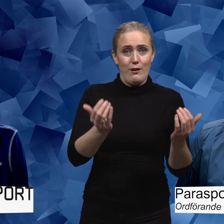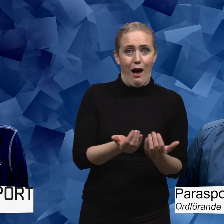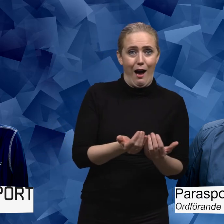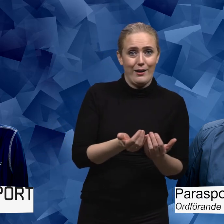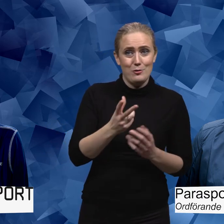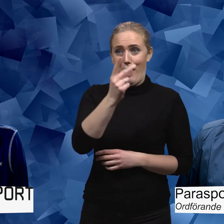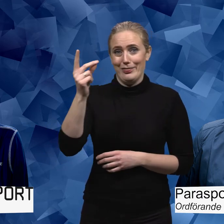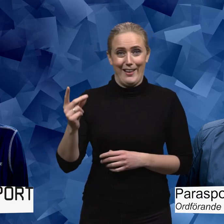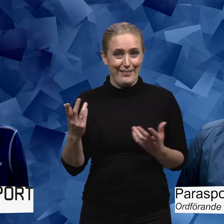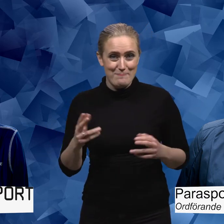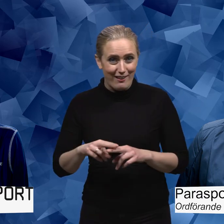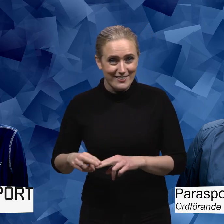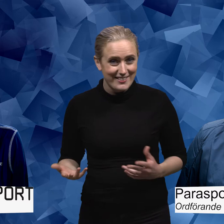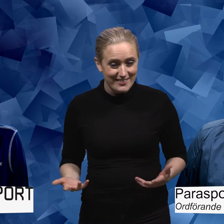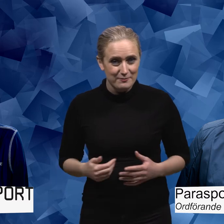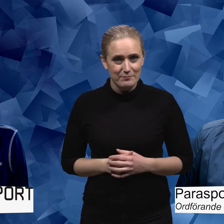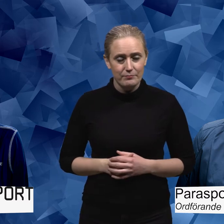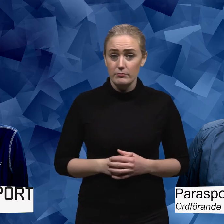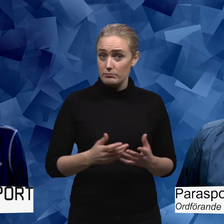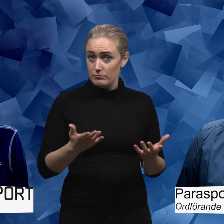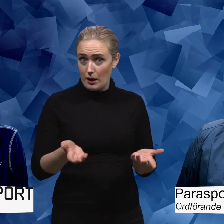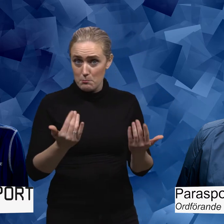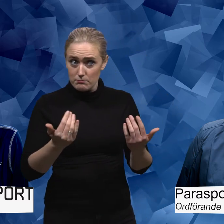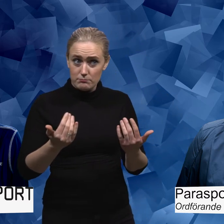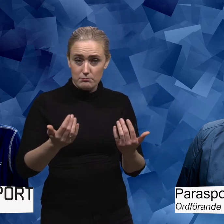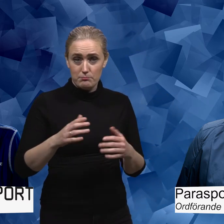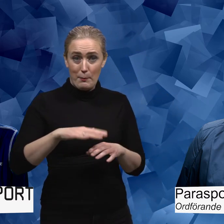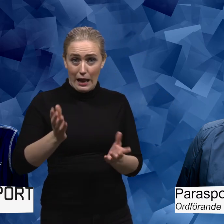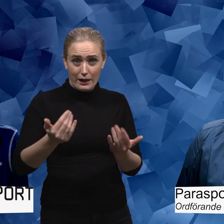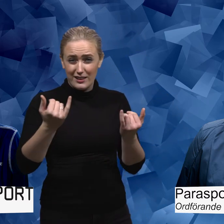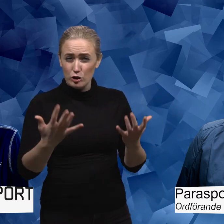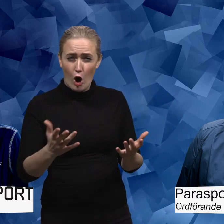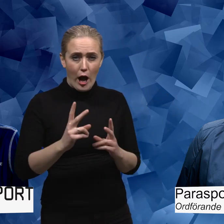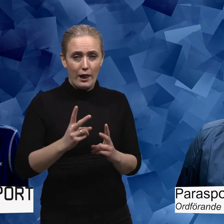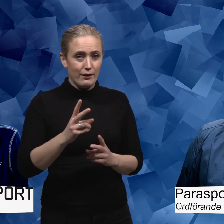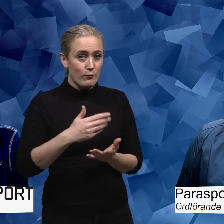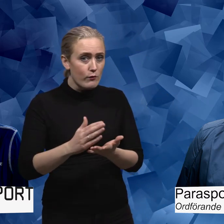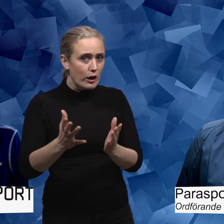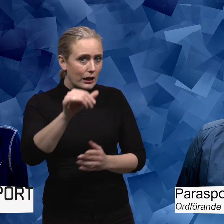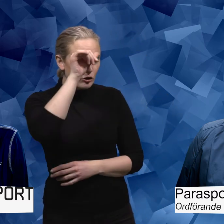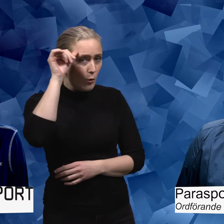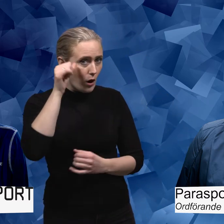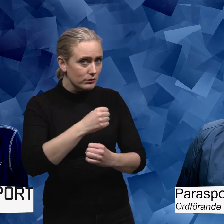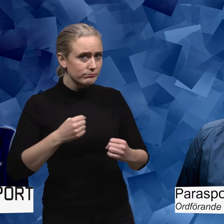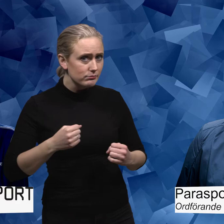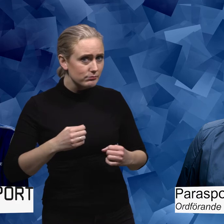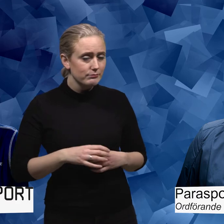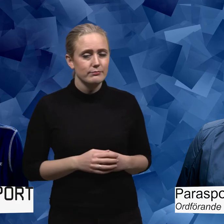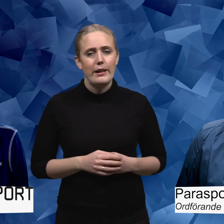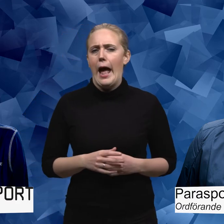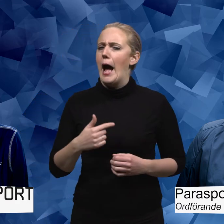här världen som någon annanstans. Har det blivit lättare idag tror du? Eller är det lika svårt än? Oj.